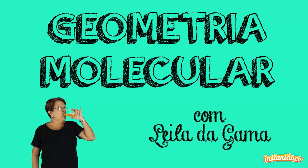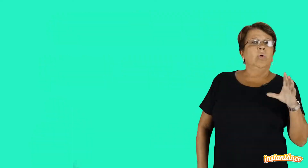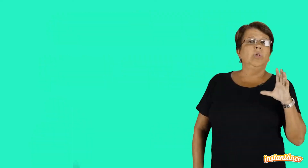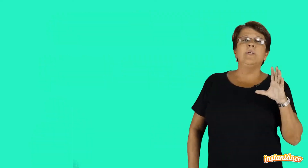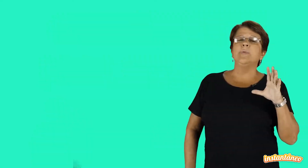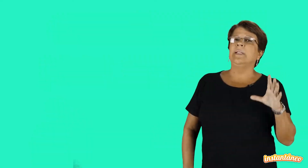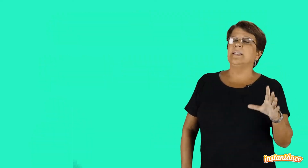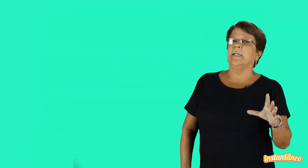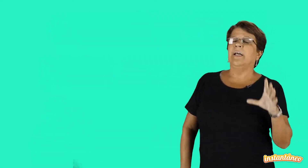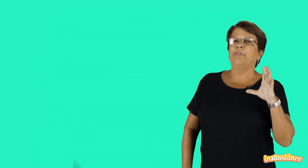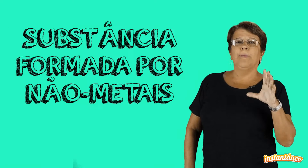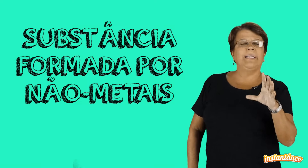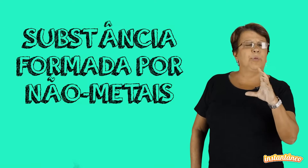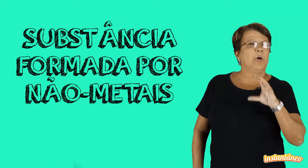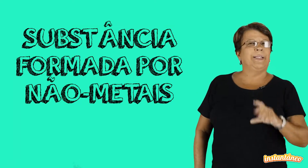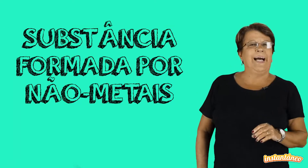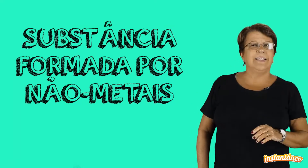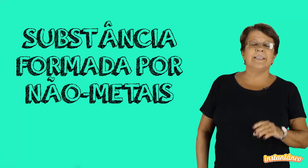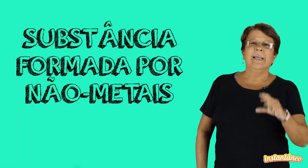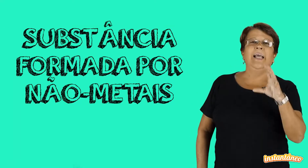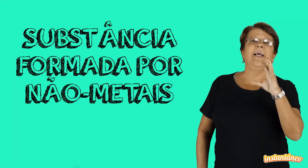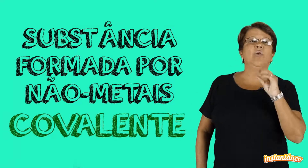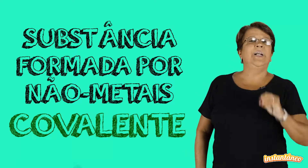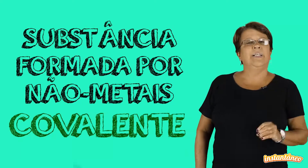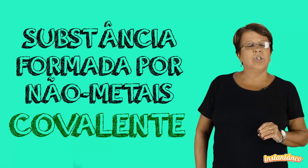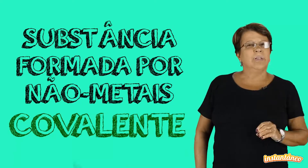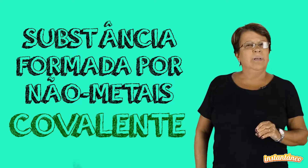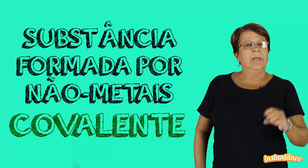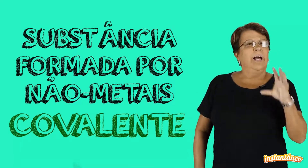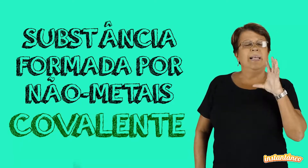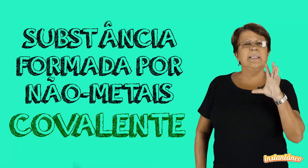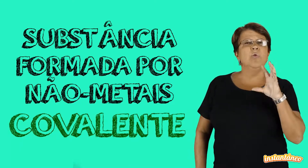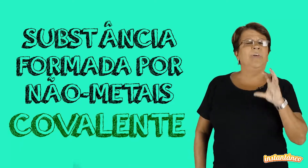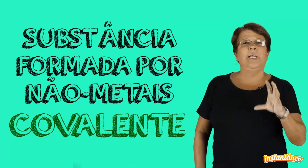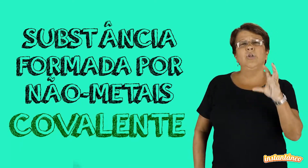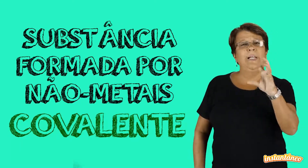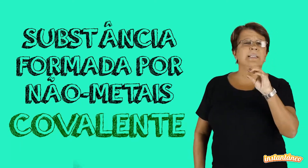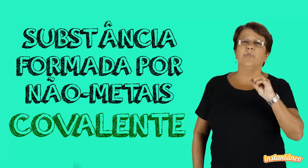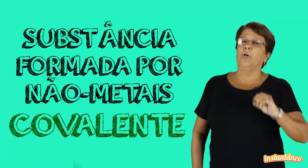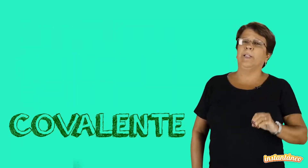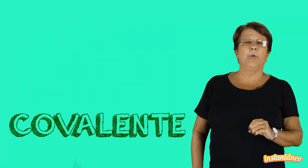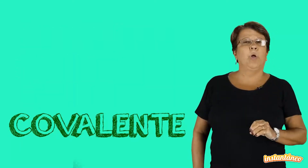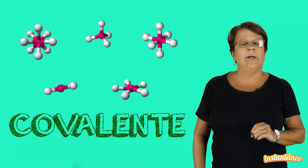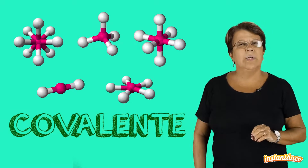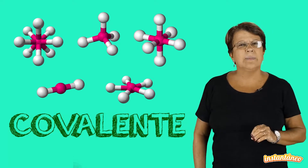Quando uma substância é formada por não metais, ela é covalente. A ligação covalente é uma ligação formada por moléculas.